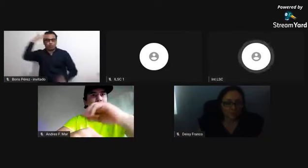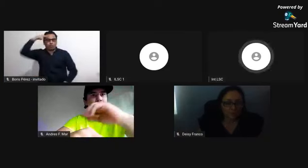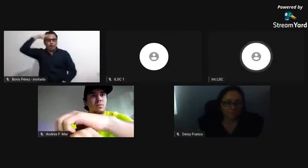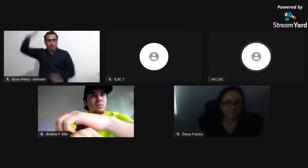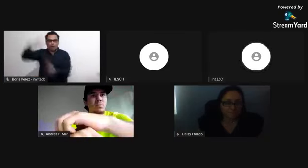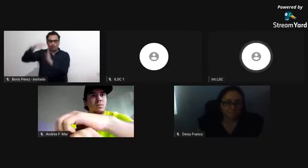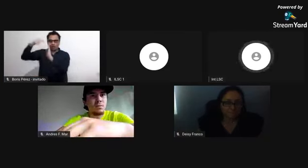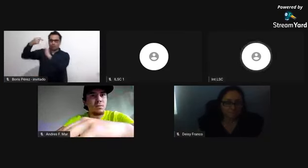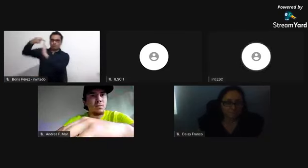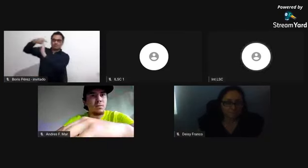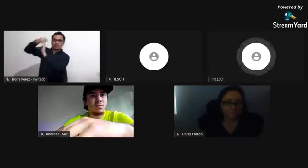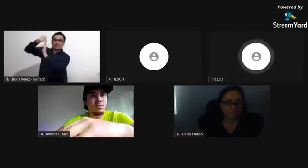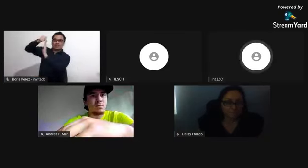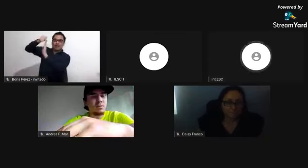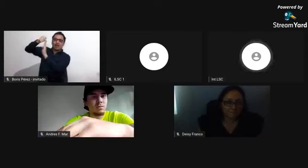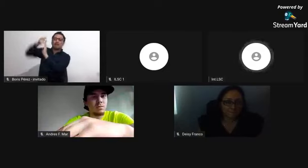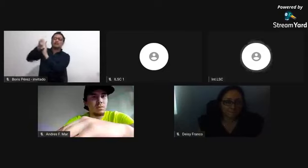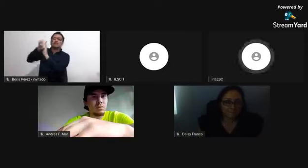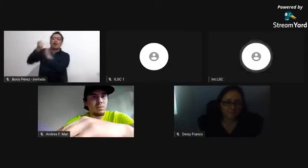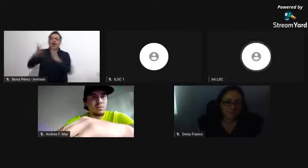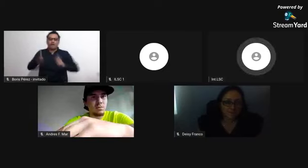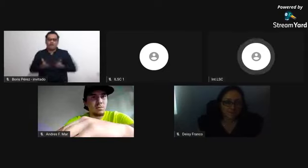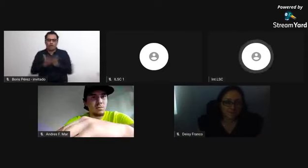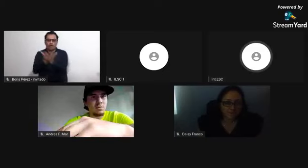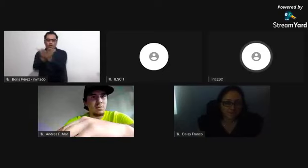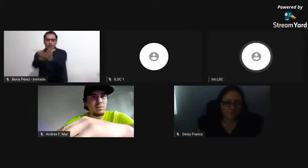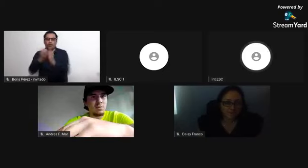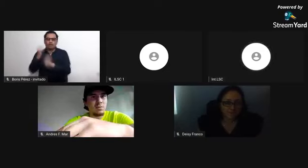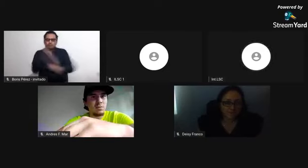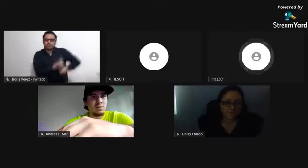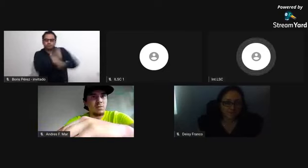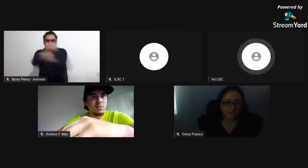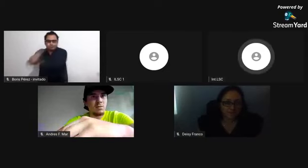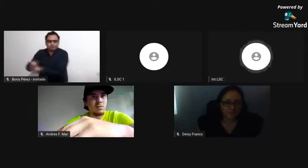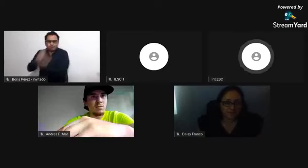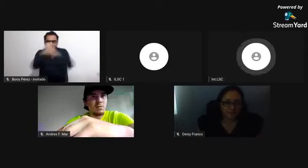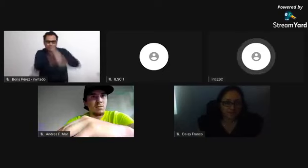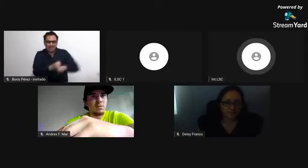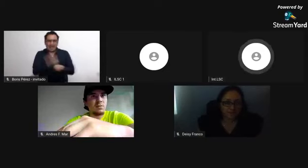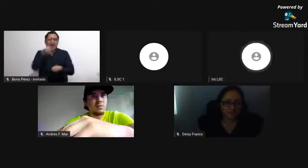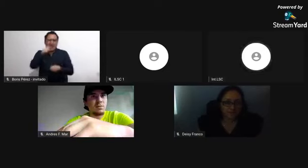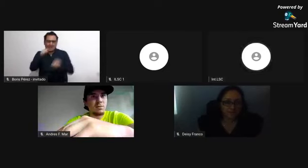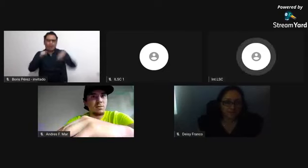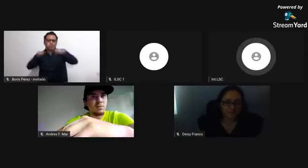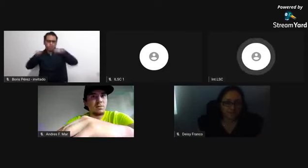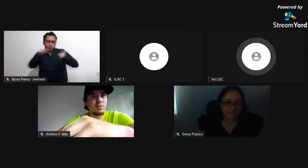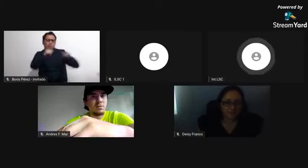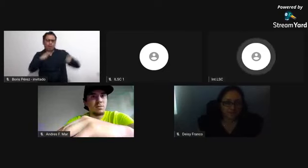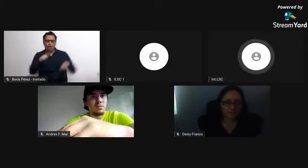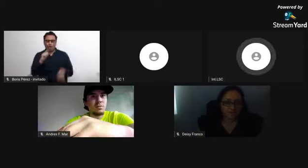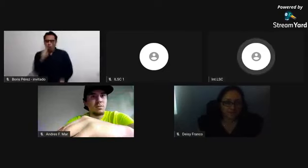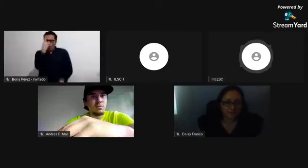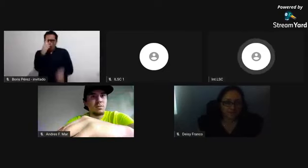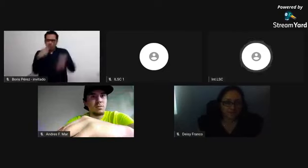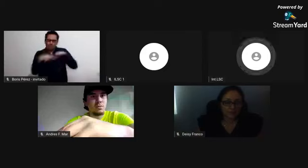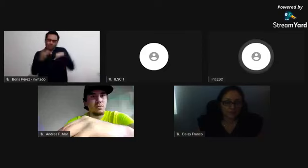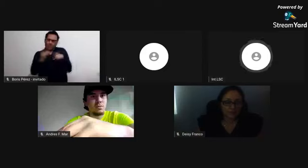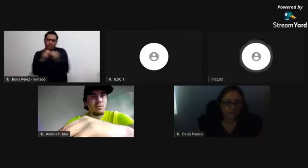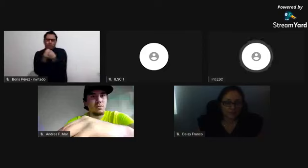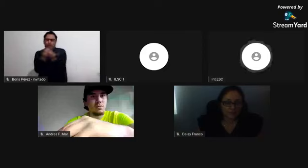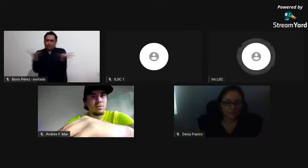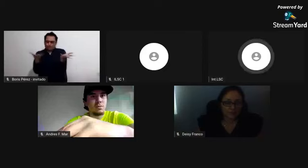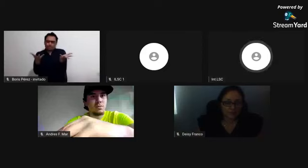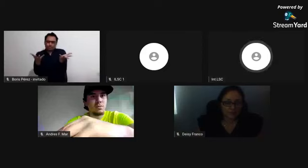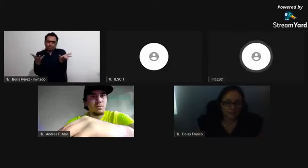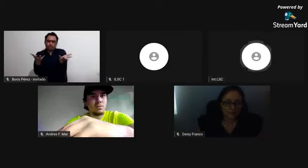tenían recursos económicos para poder comprar su libertad y así obtenerla. Y nuevamente, pues, estos